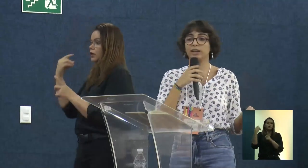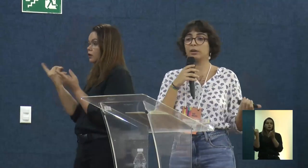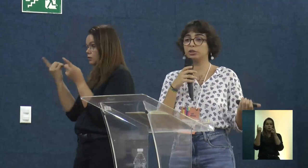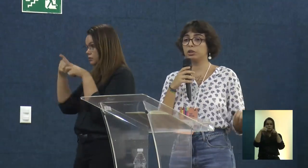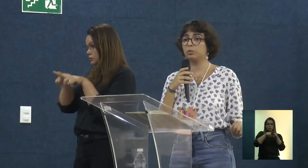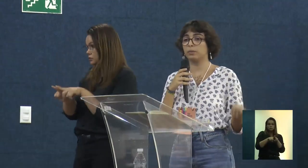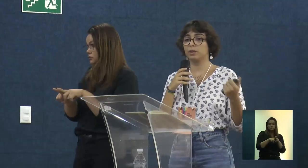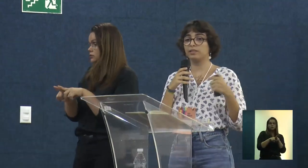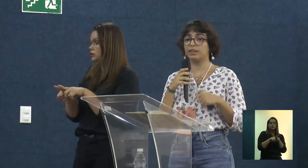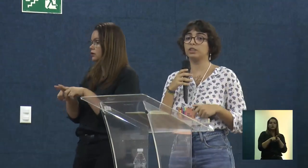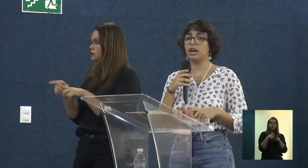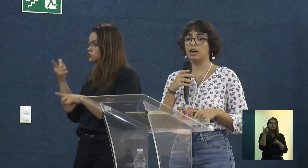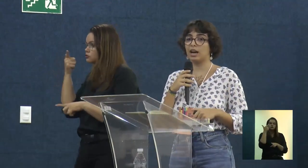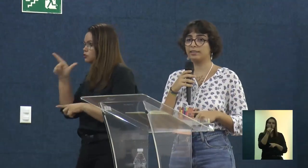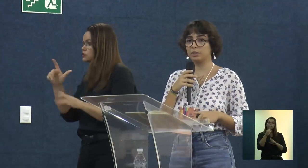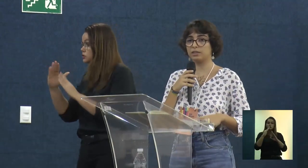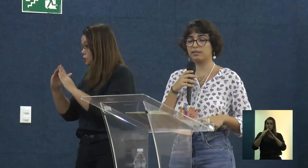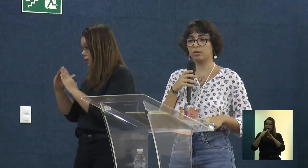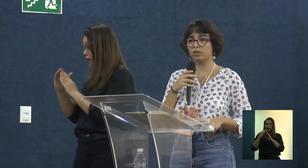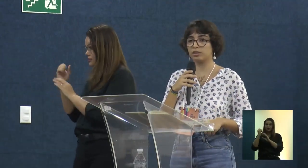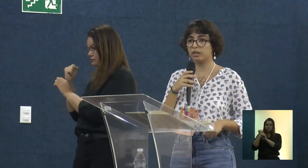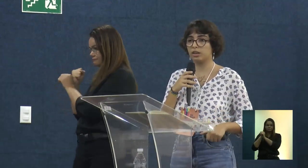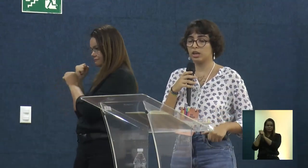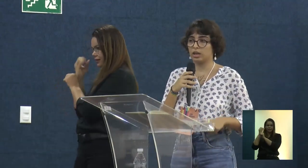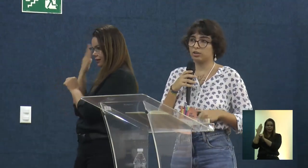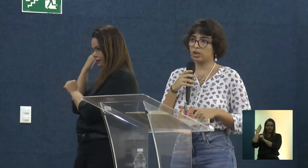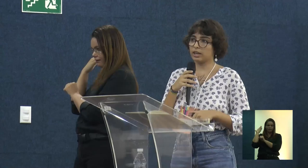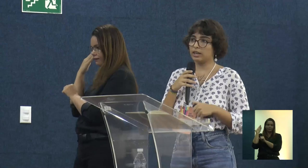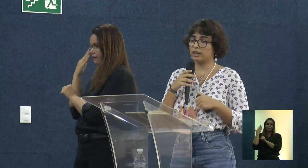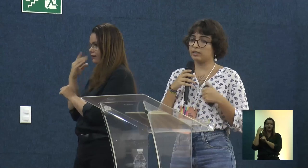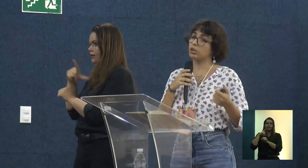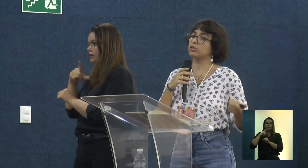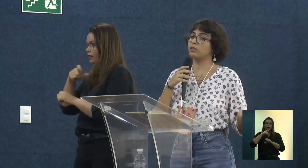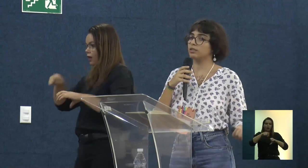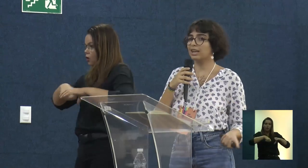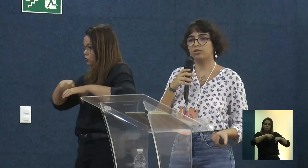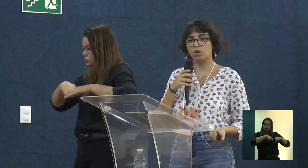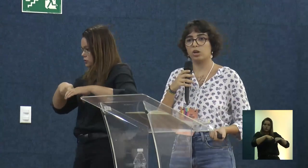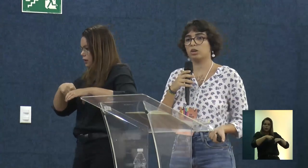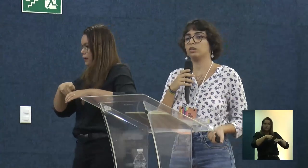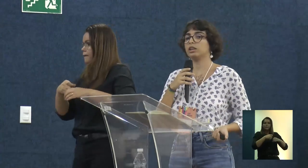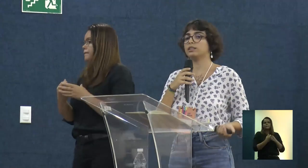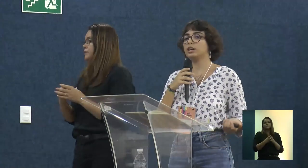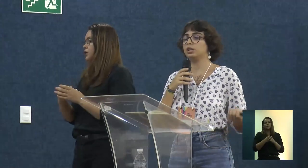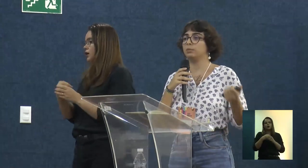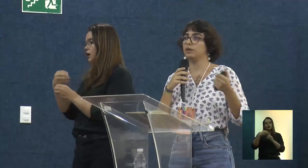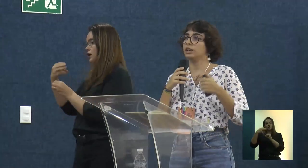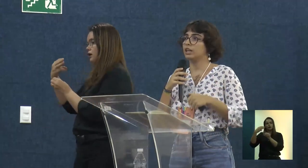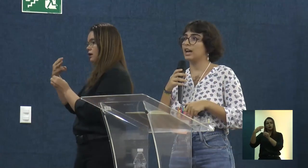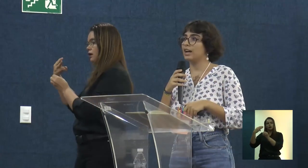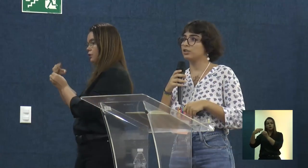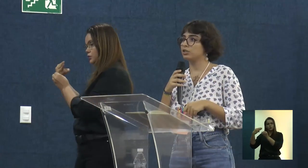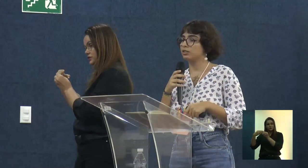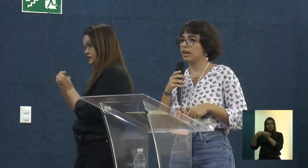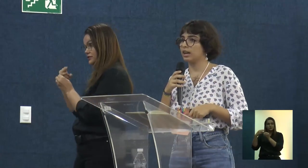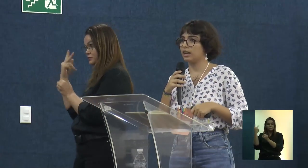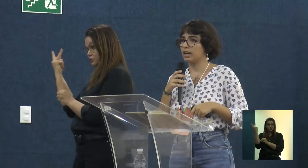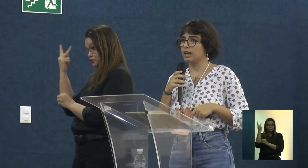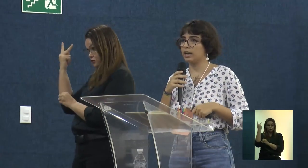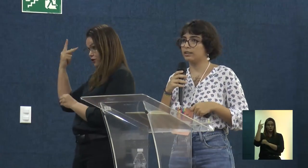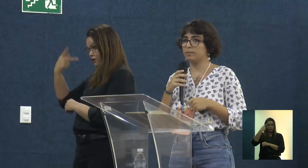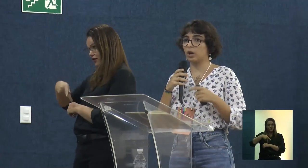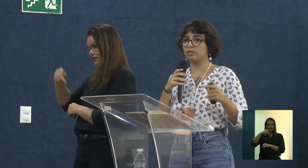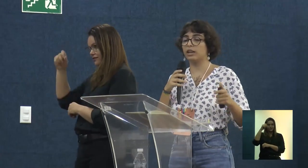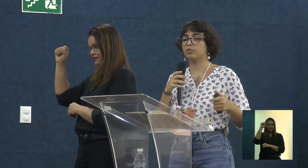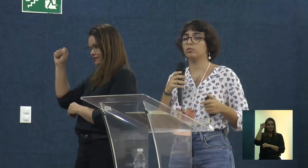um casarão antigo para poder sediar as atividades da cozinha. Só que aí São Cristóvão é uma cidade histórica, daqui de Sergipe, e aí a gente tem